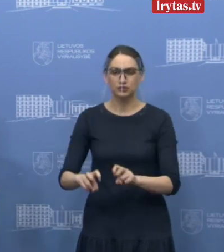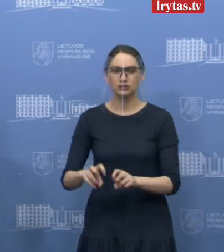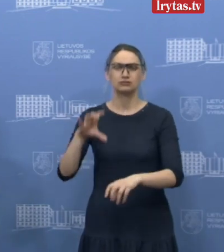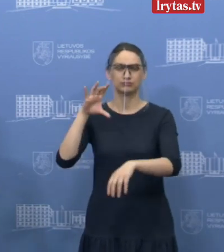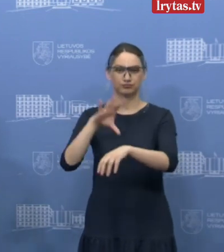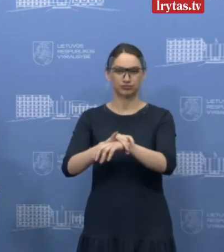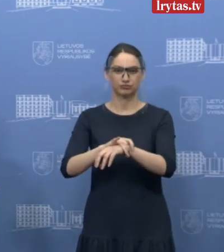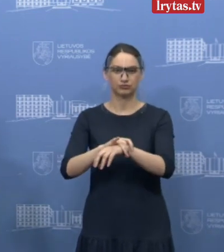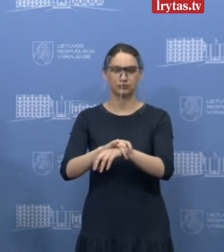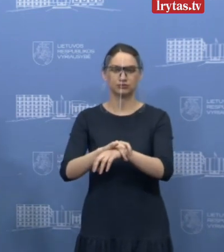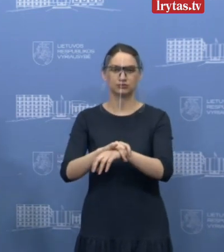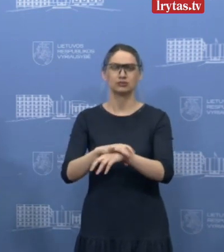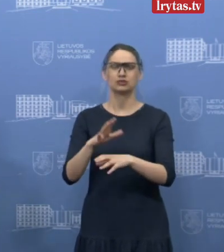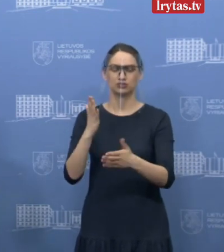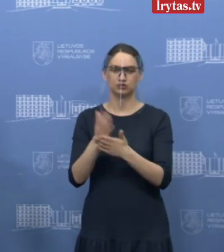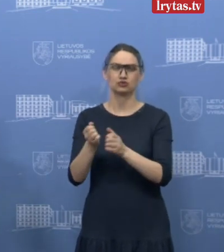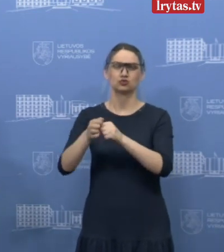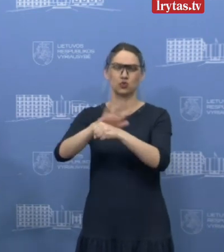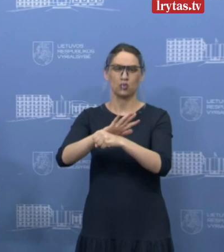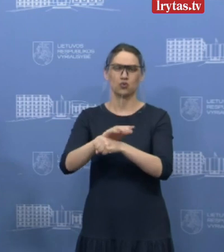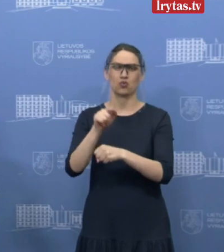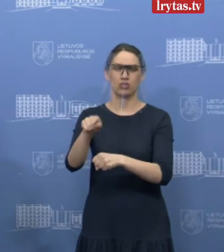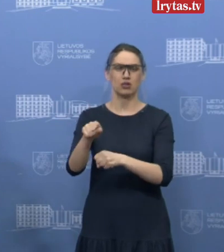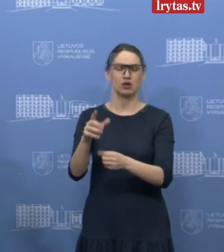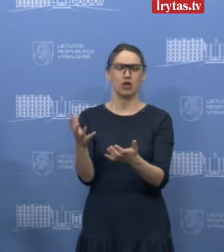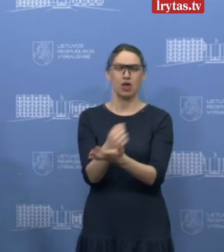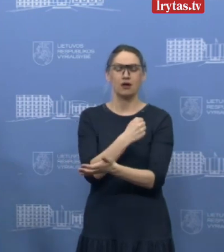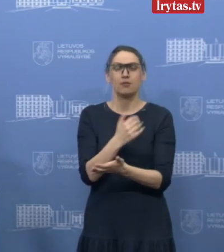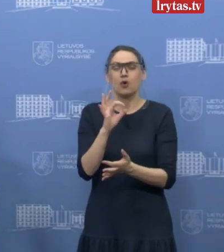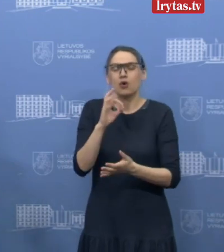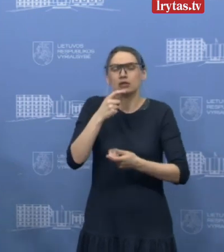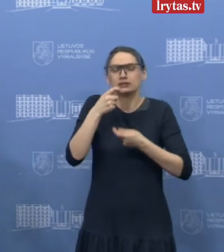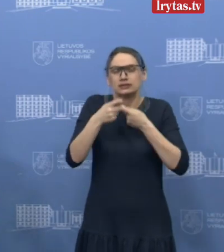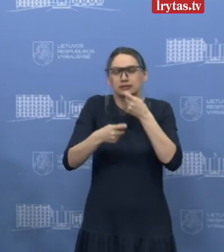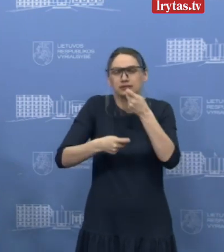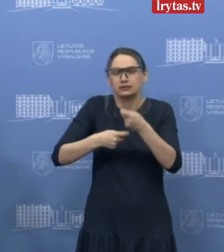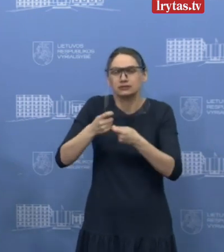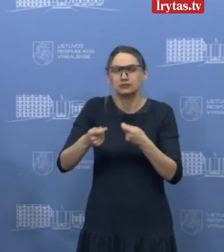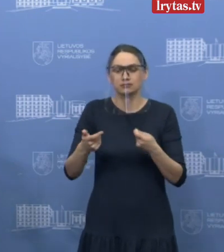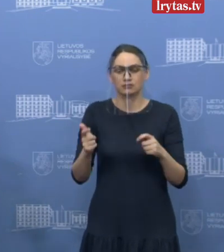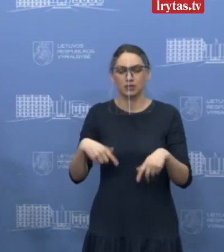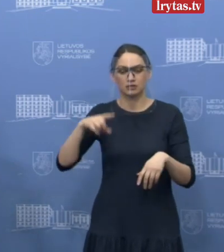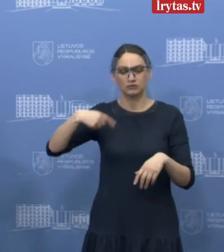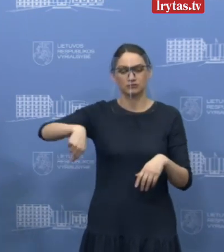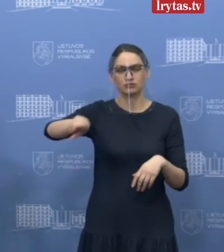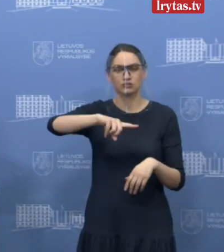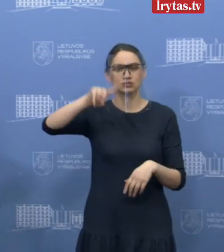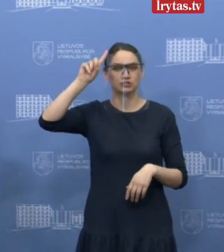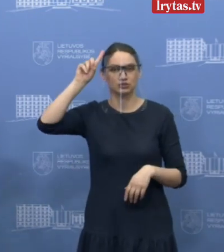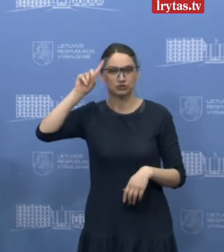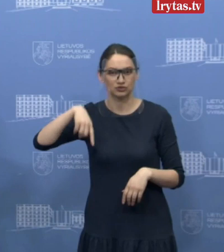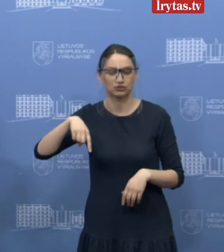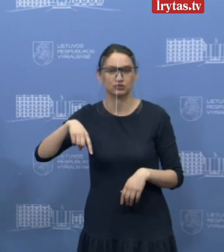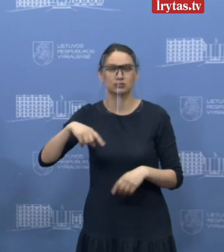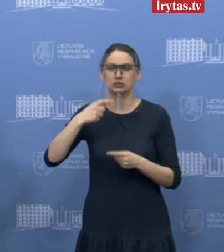nustatytas, kad jisai turi koronaviruso. Kaip detaliau, tai mes esam susitarę ir jūs puikiai žinot, kad